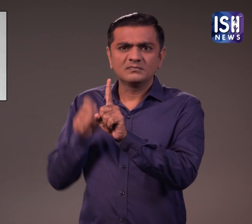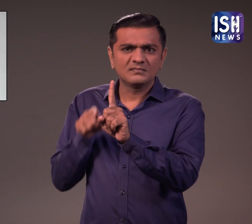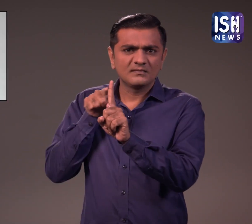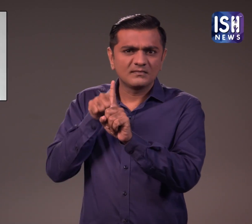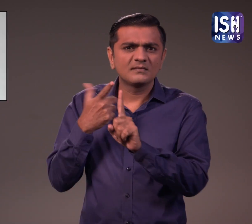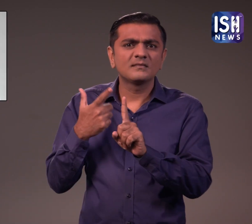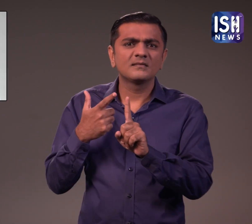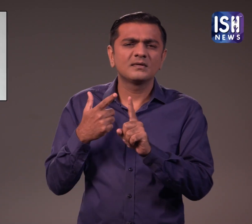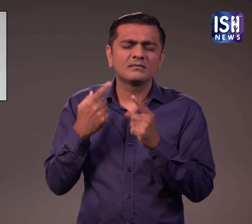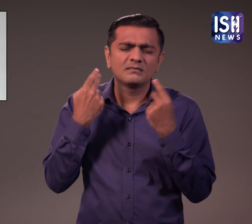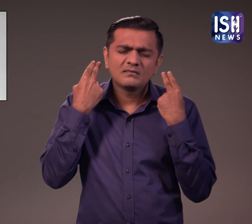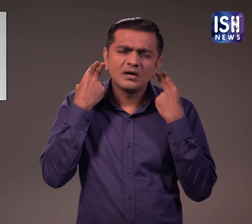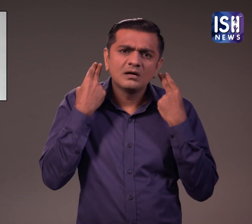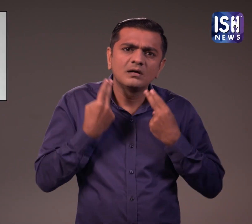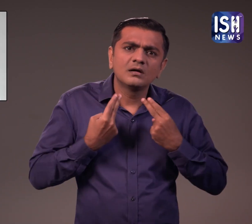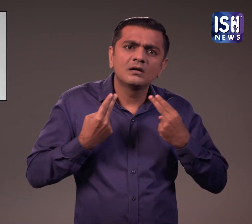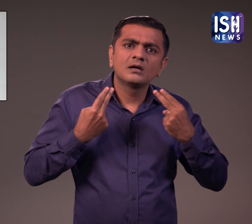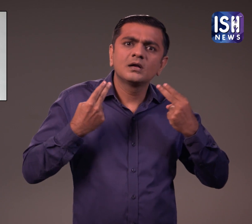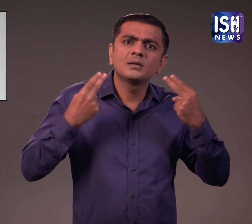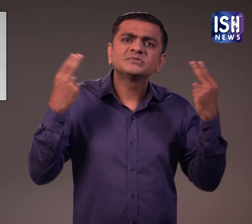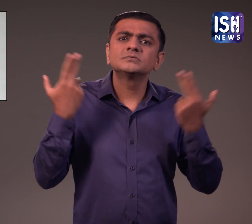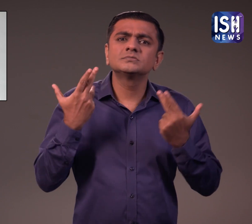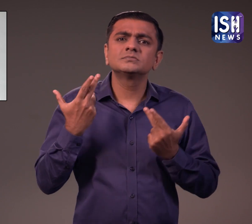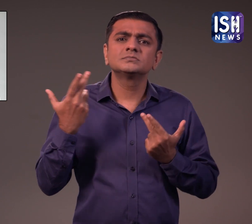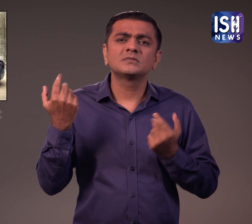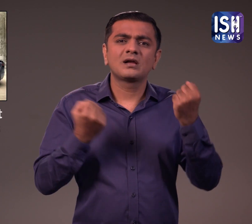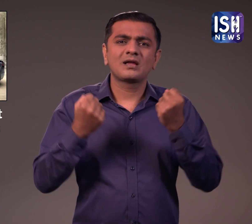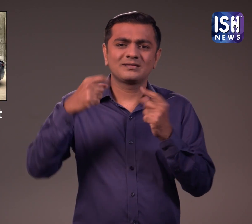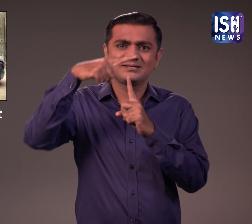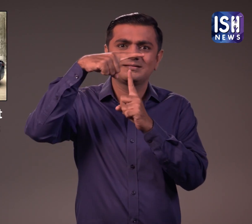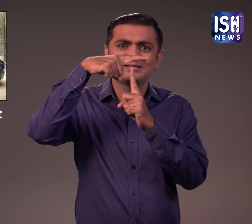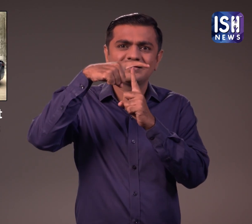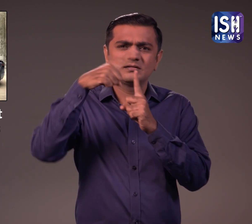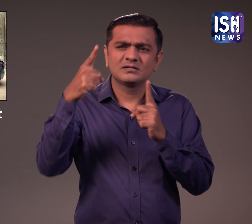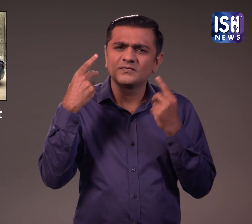टेसला के सीईयो इलॉन मस्क है, वो एक मशूर सक्षियत है,